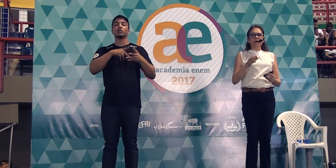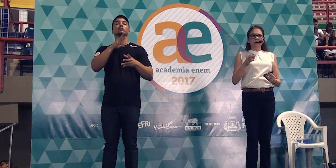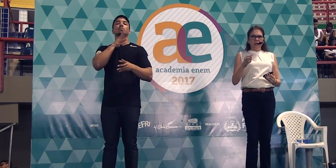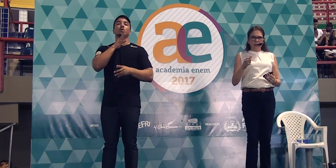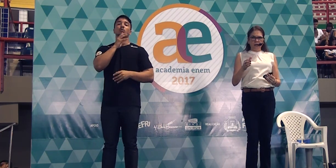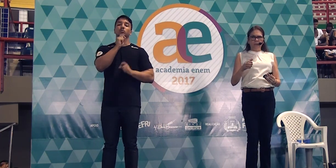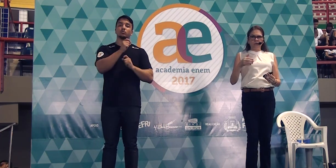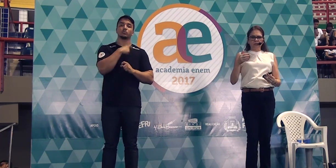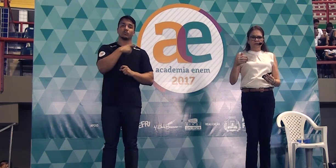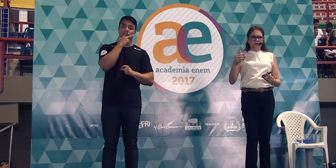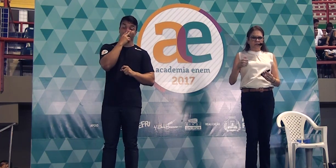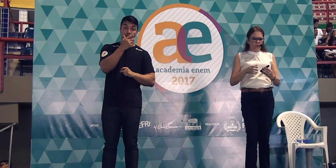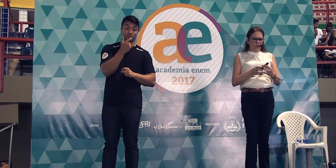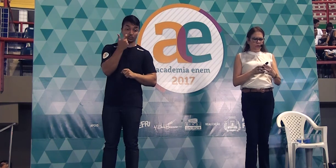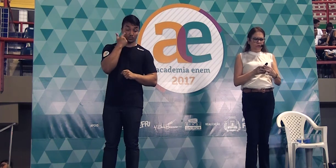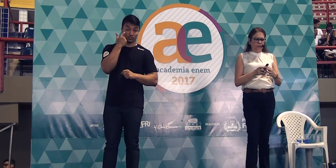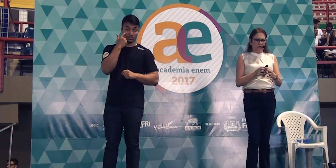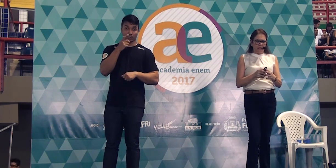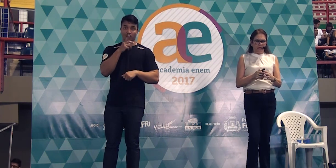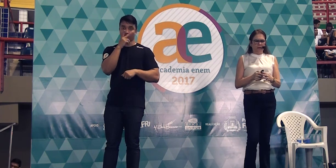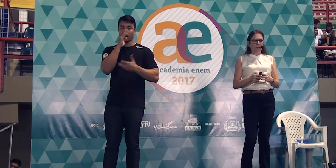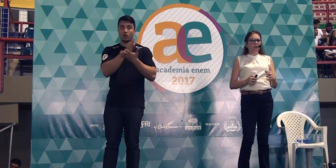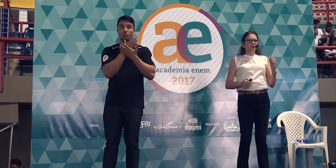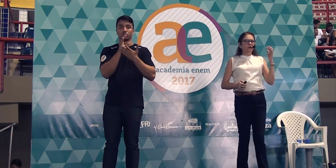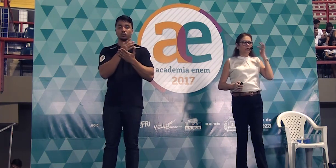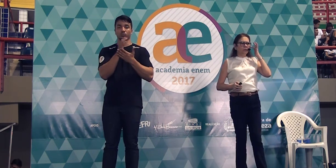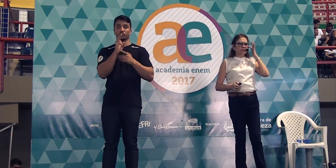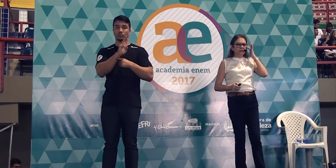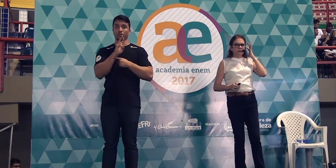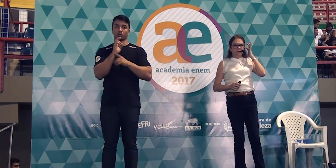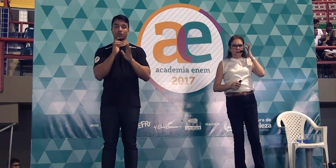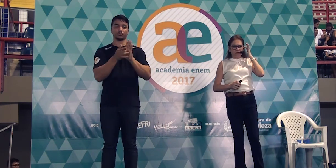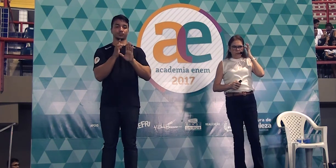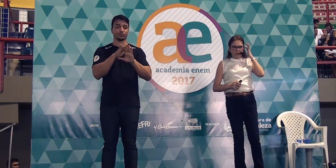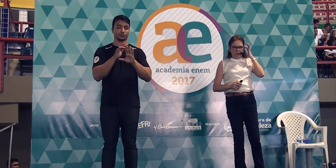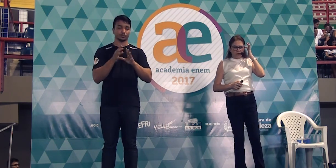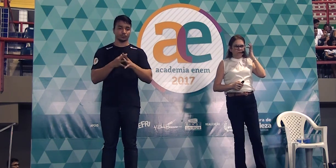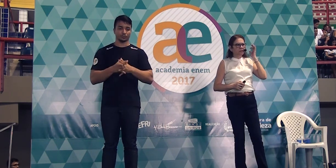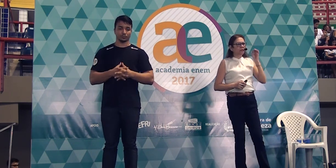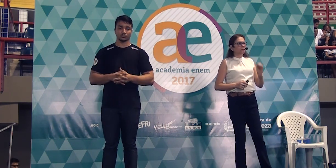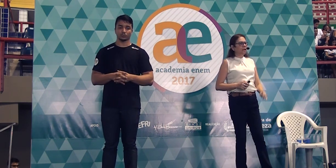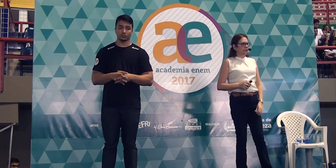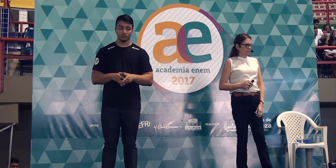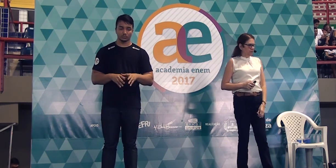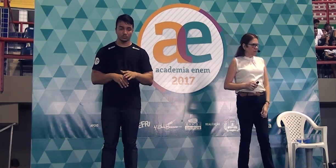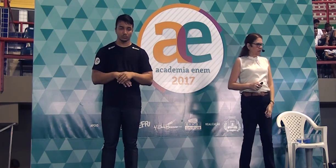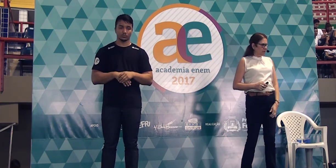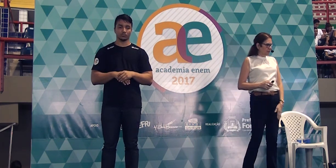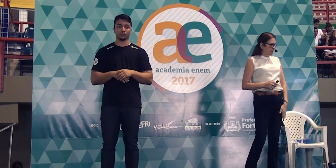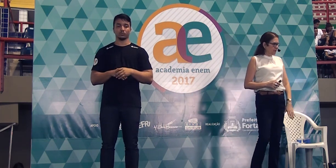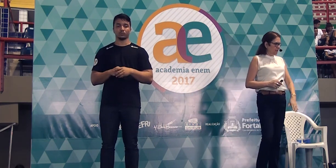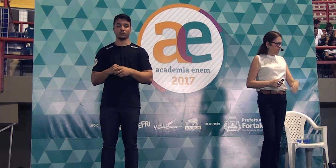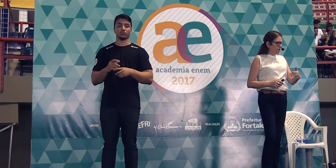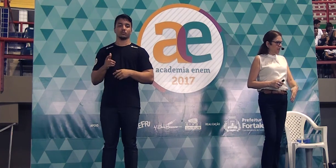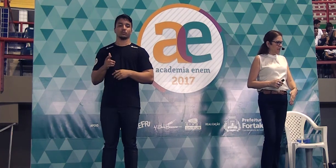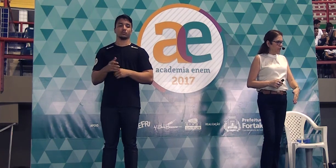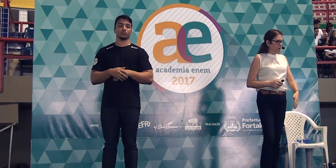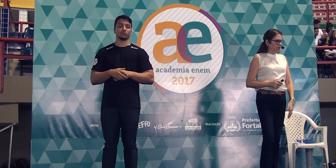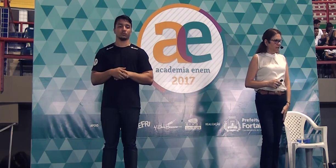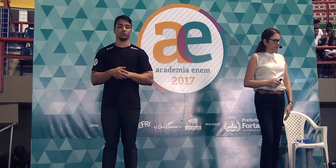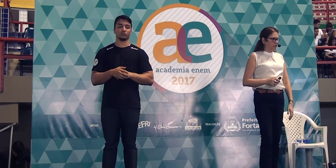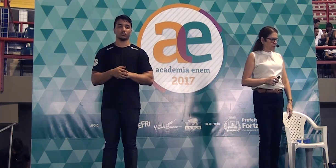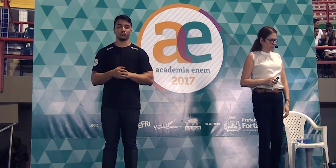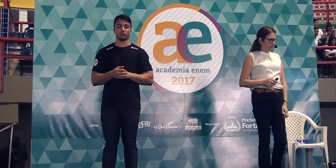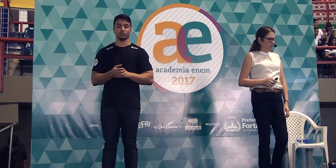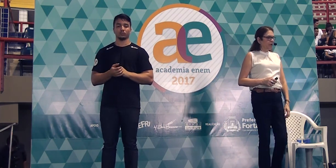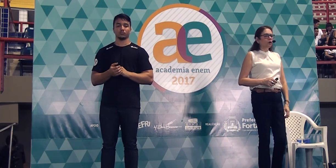você já elenca possíveis sinônimos para ela, vamos começar então os modelos, tá aí, quem queria vai matar